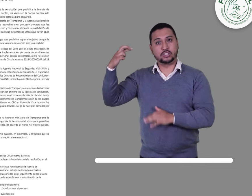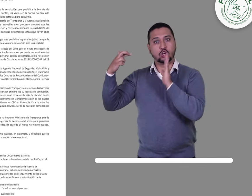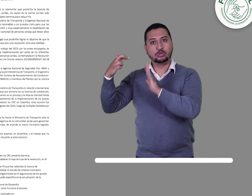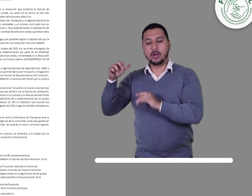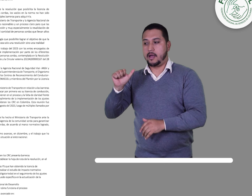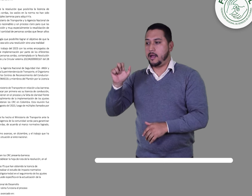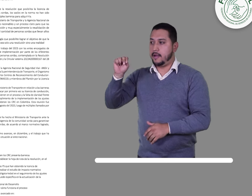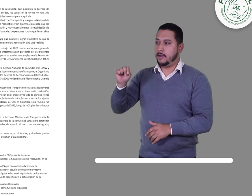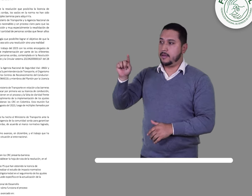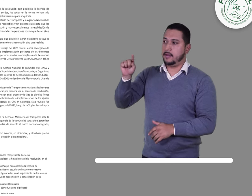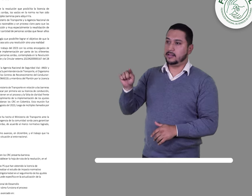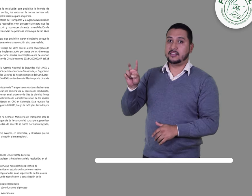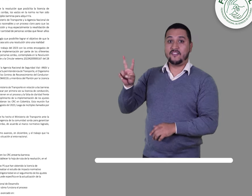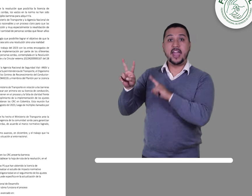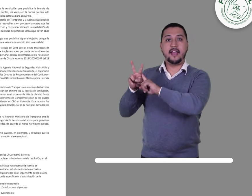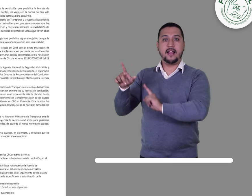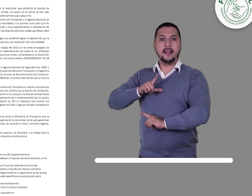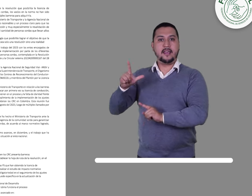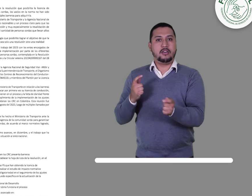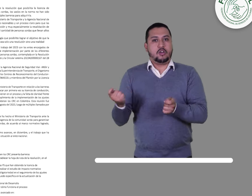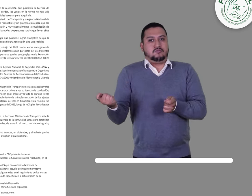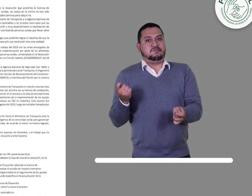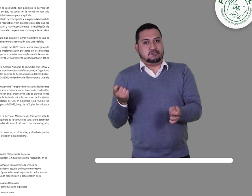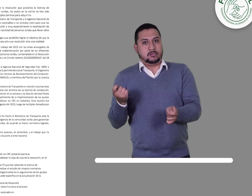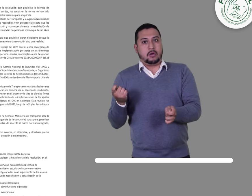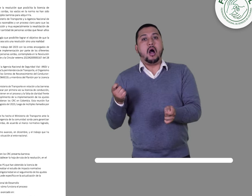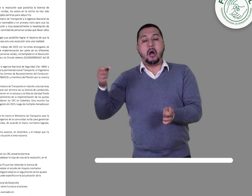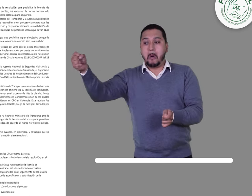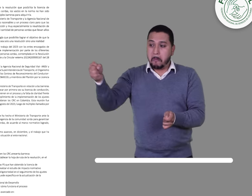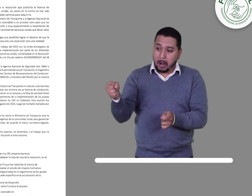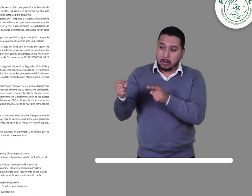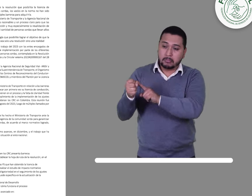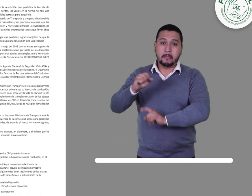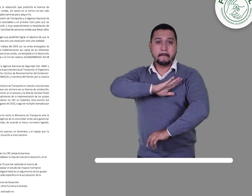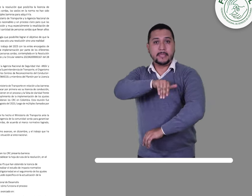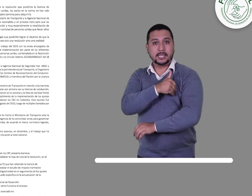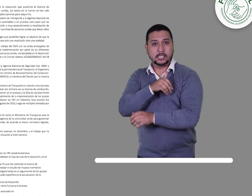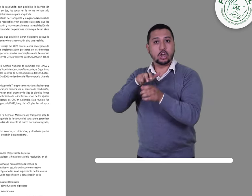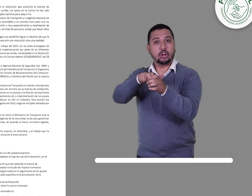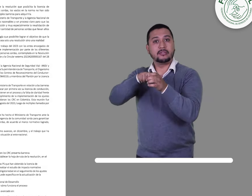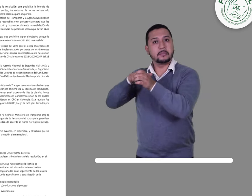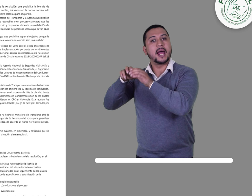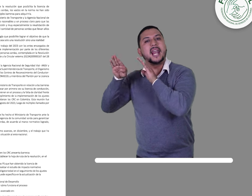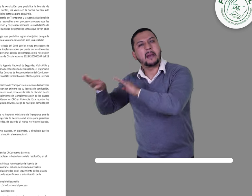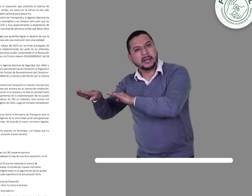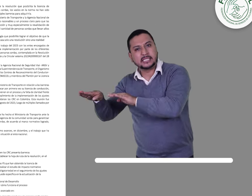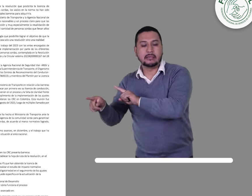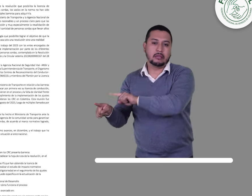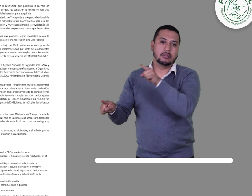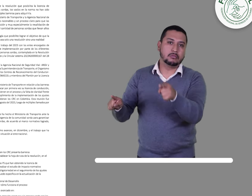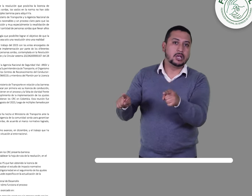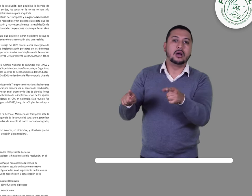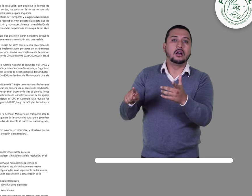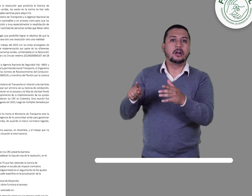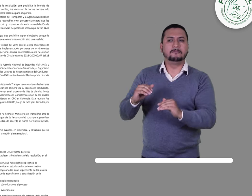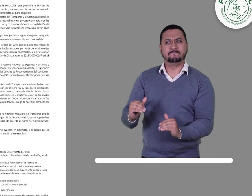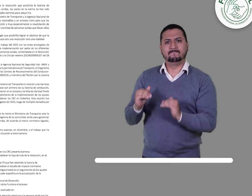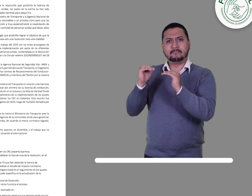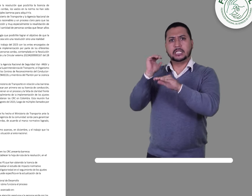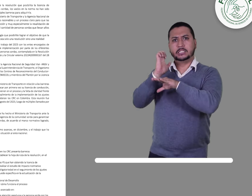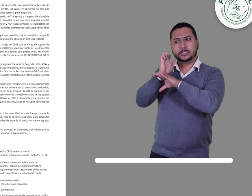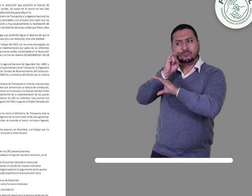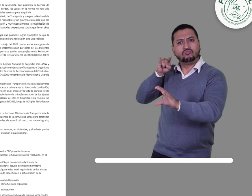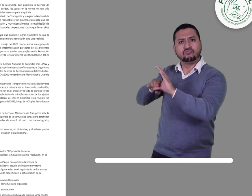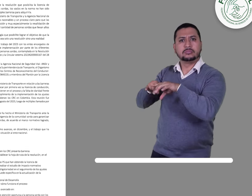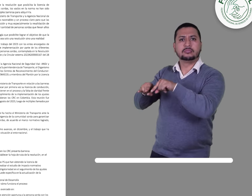y participaron representantes del Ministerio de Transporte, la Superintendencia de Transporte, el Organismo